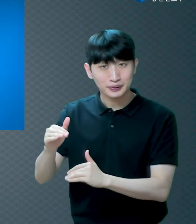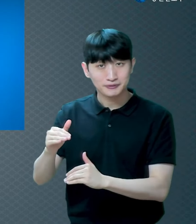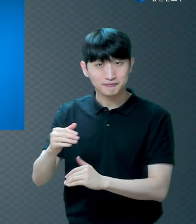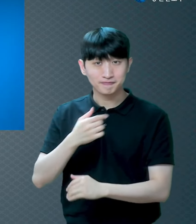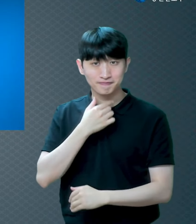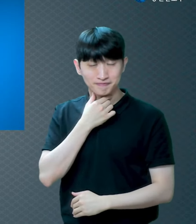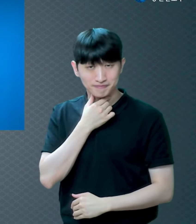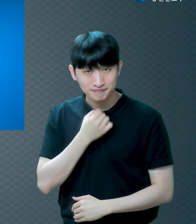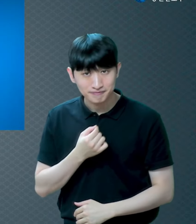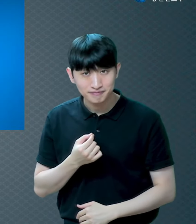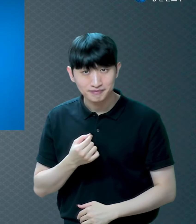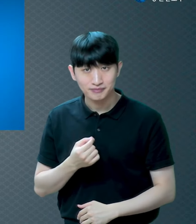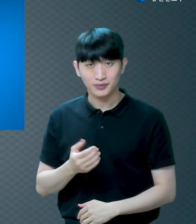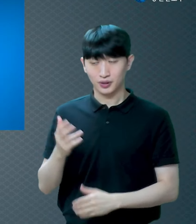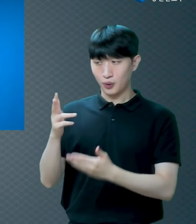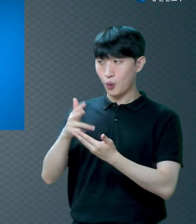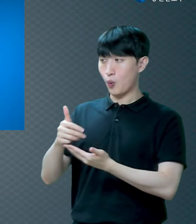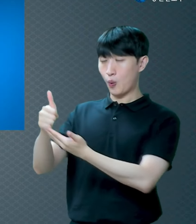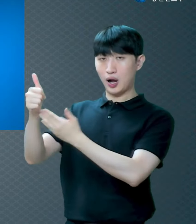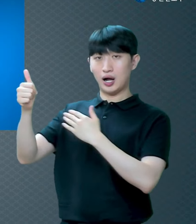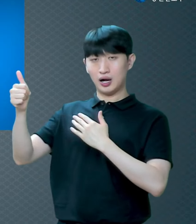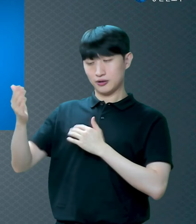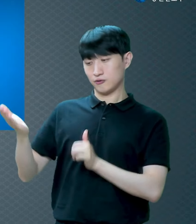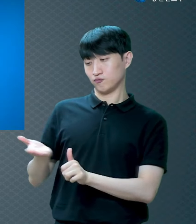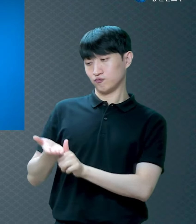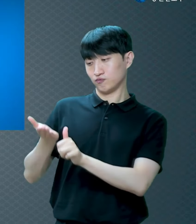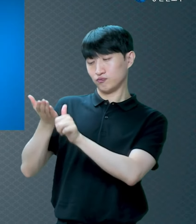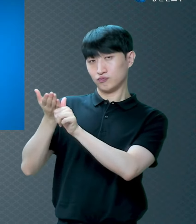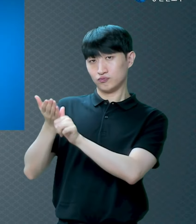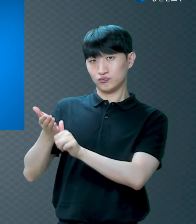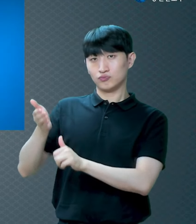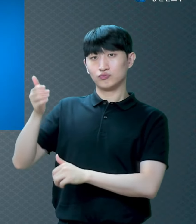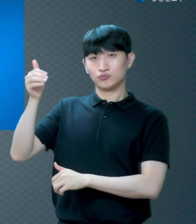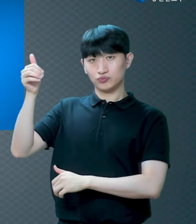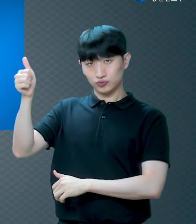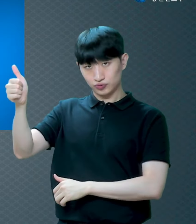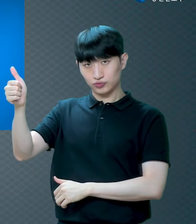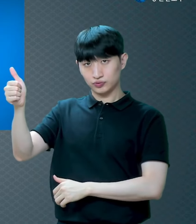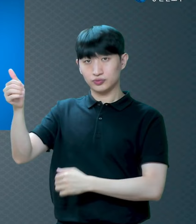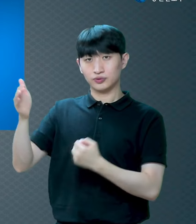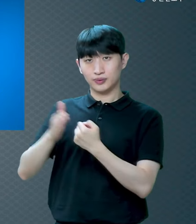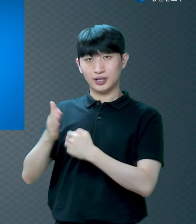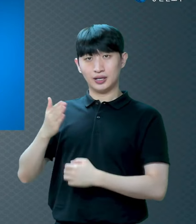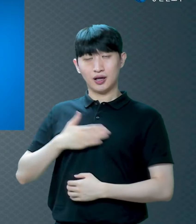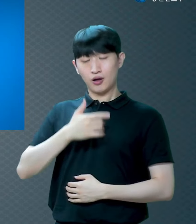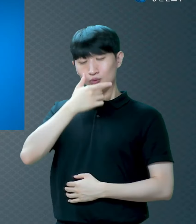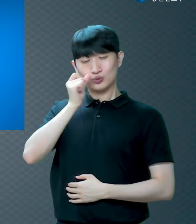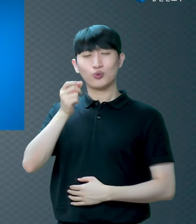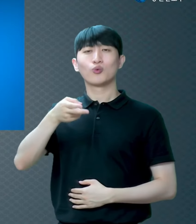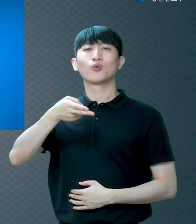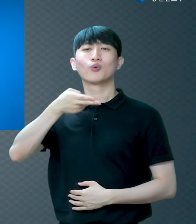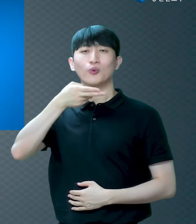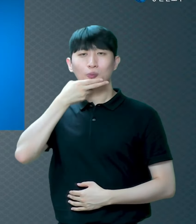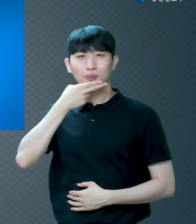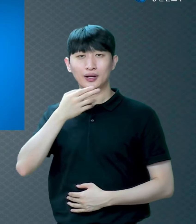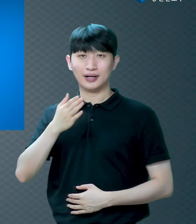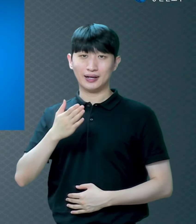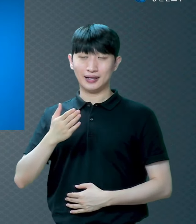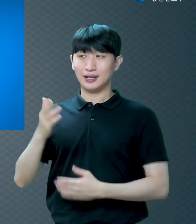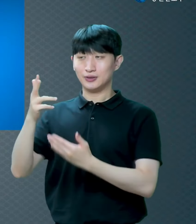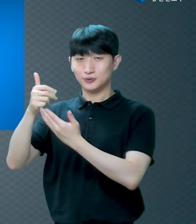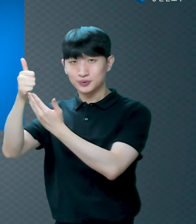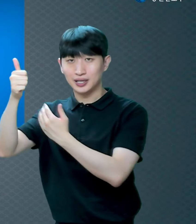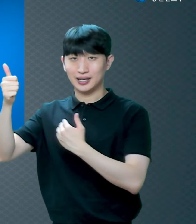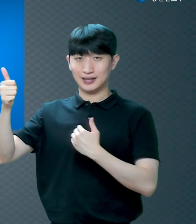여호와는 나의 목자신이 내가 부족함이 없으리로다 그가 나를 푸른 초장에